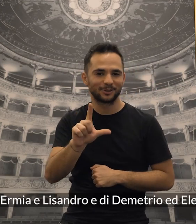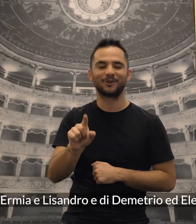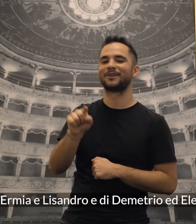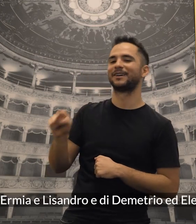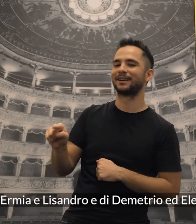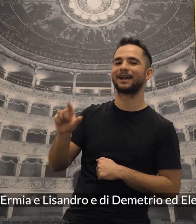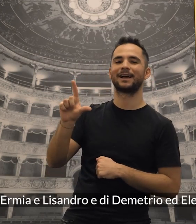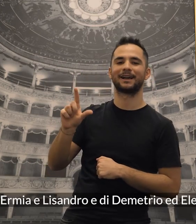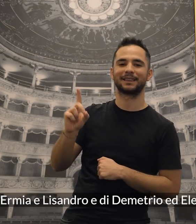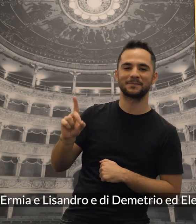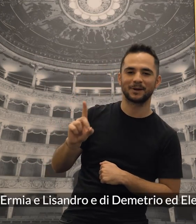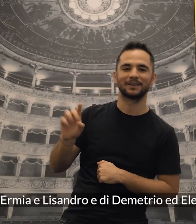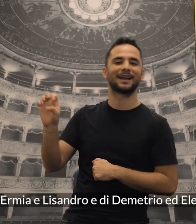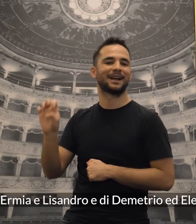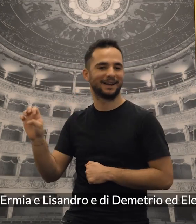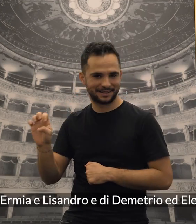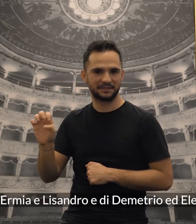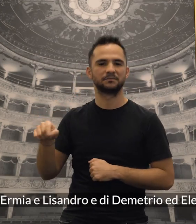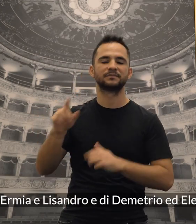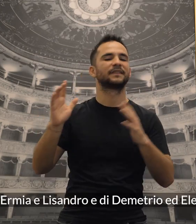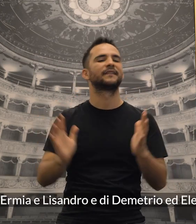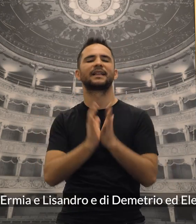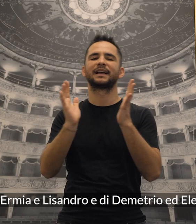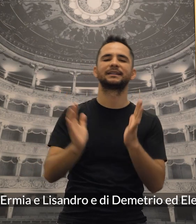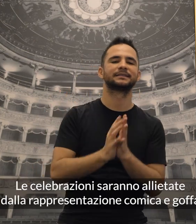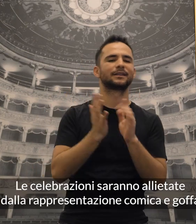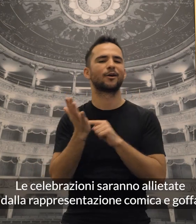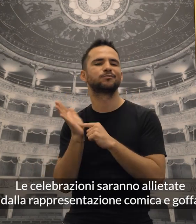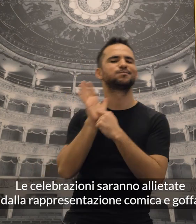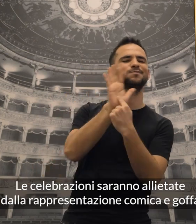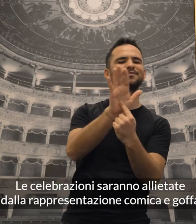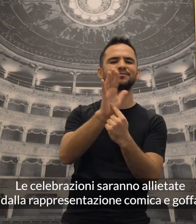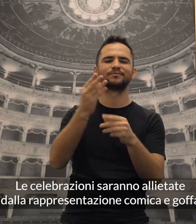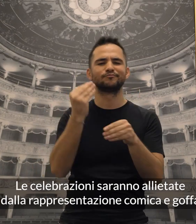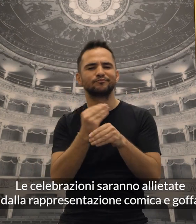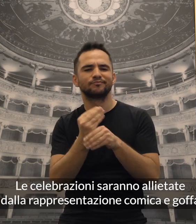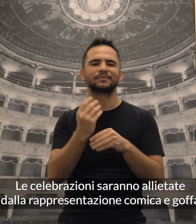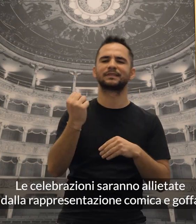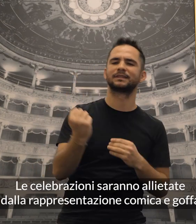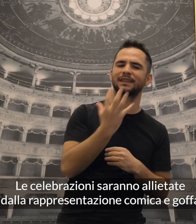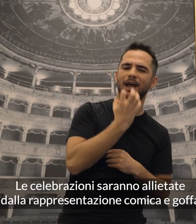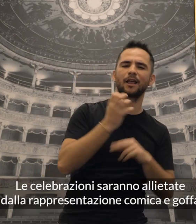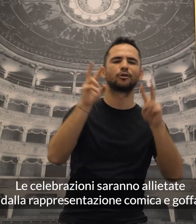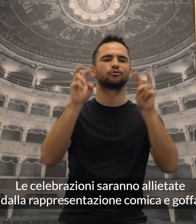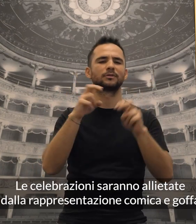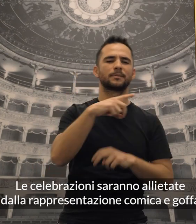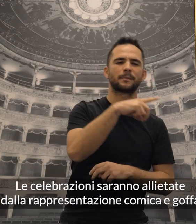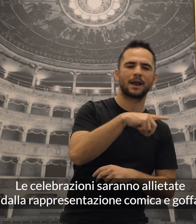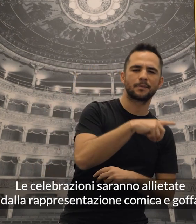di Ermia e Elisandro e di Demetrio ed Elena. Le celebrazioni saranno aglietate dalla rappresentazione comica